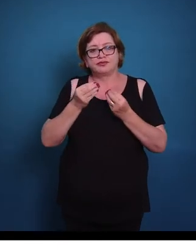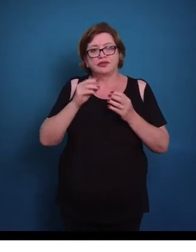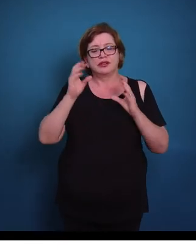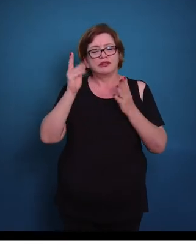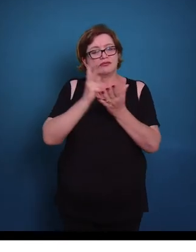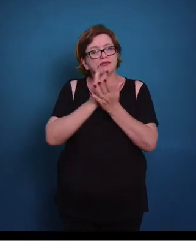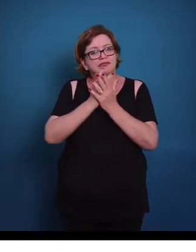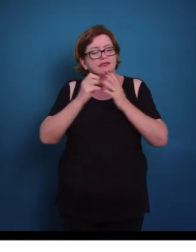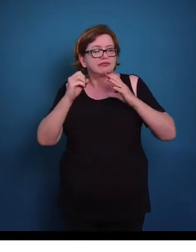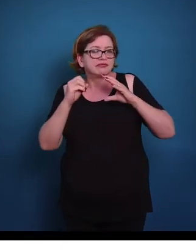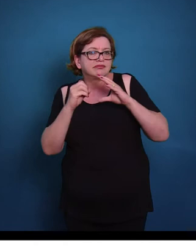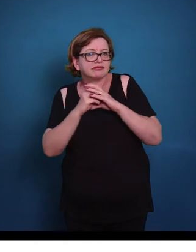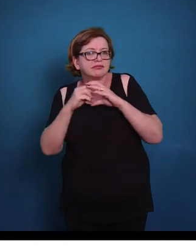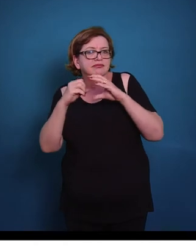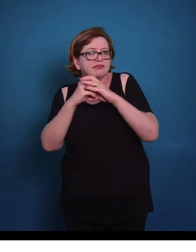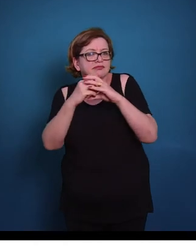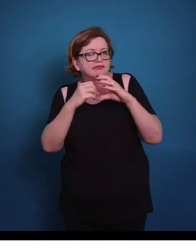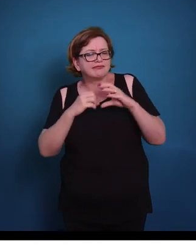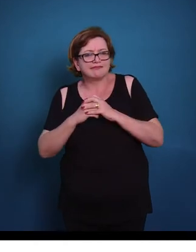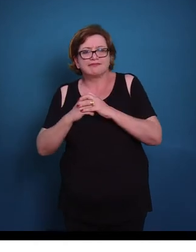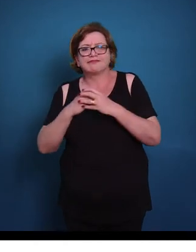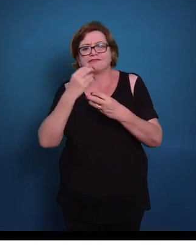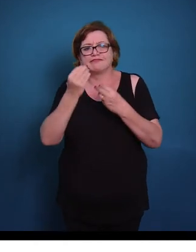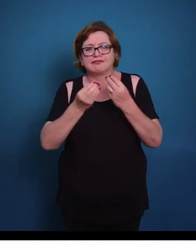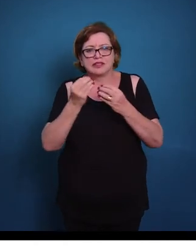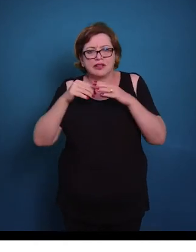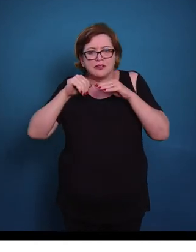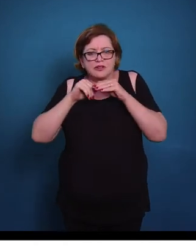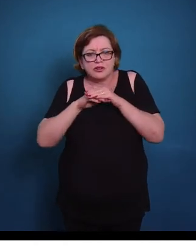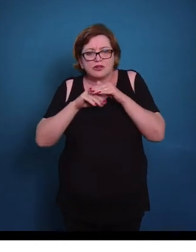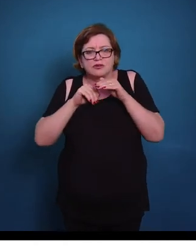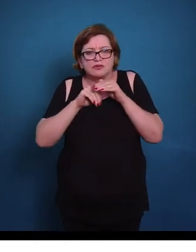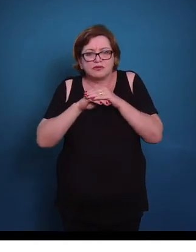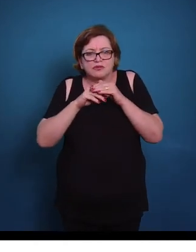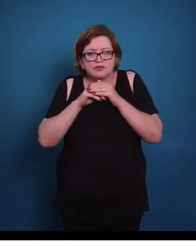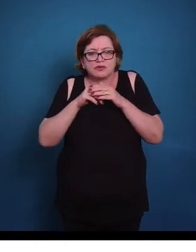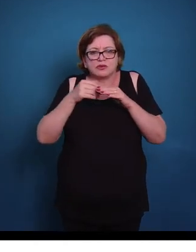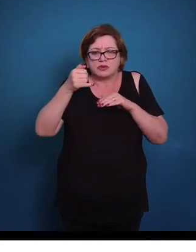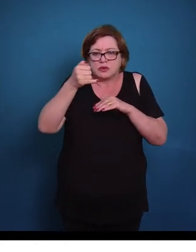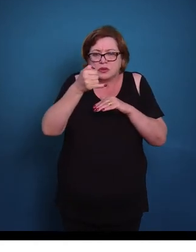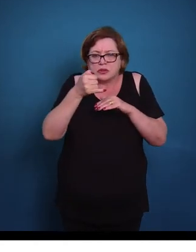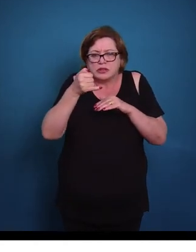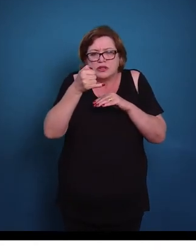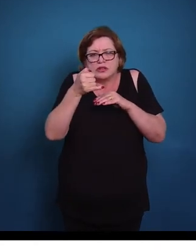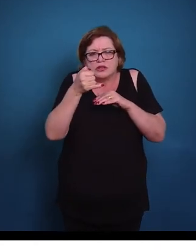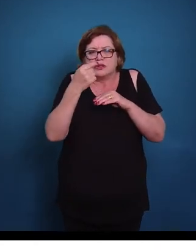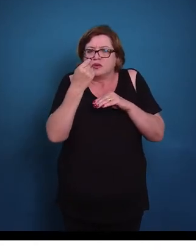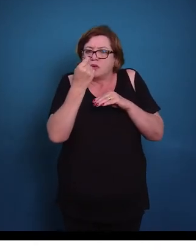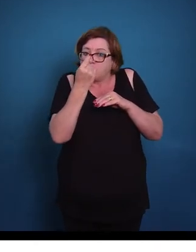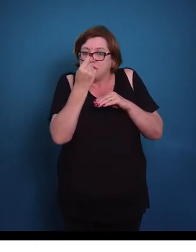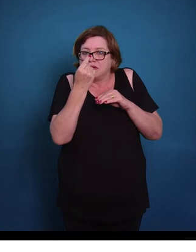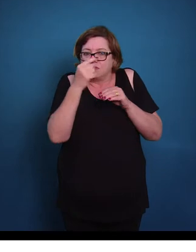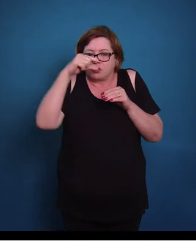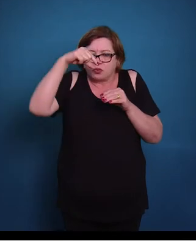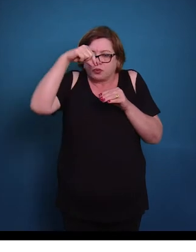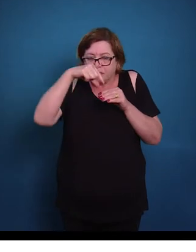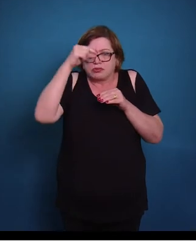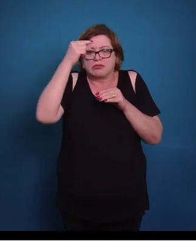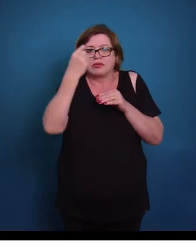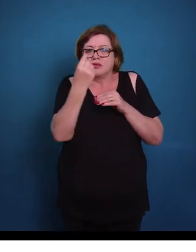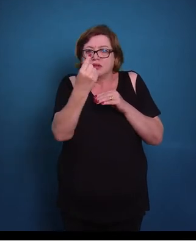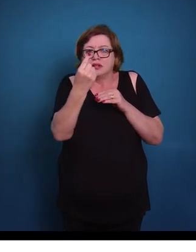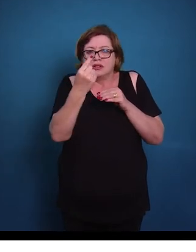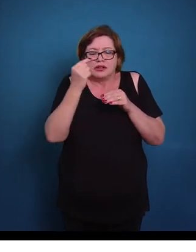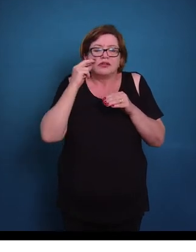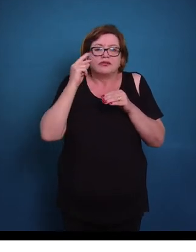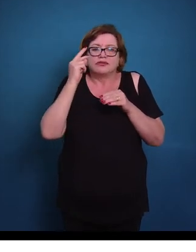cada célula aqui, ela vai armazenar uma gotícula de gordura, mas uma gotícula única. Então note que nós temos esse